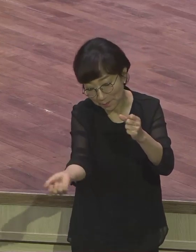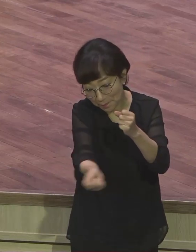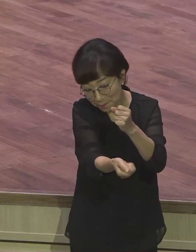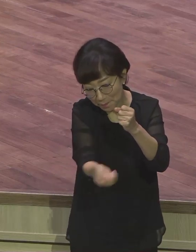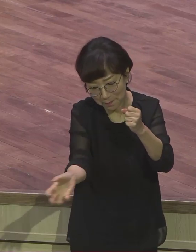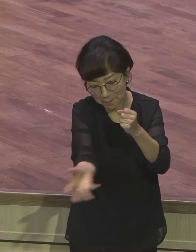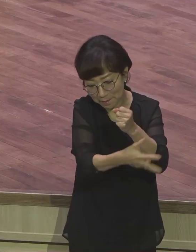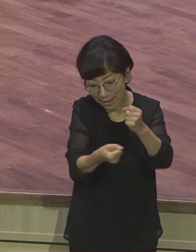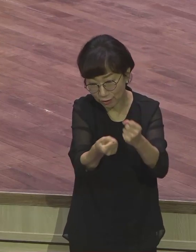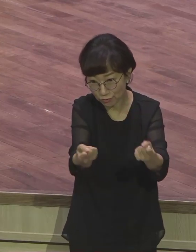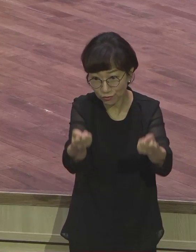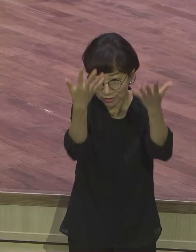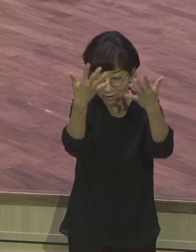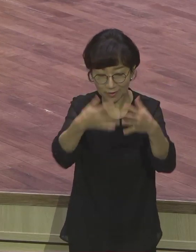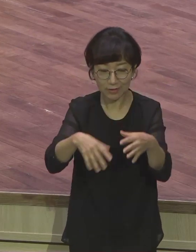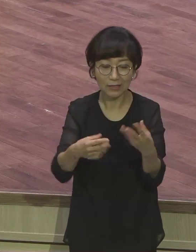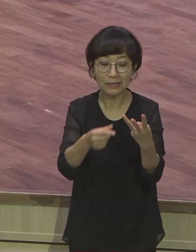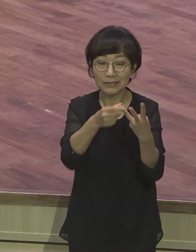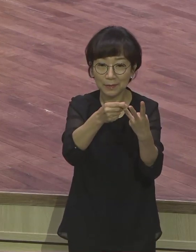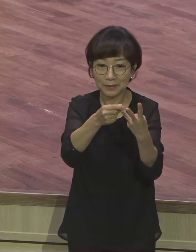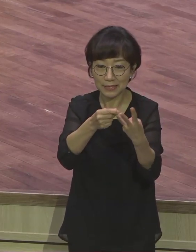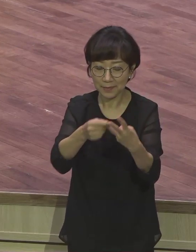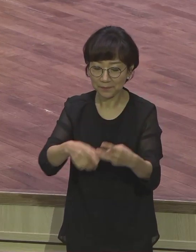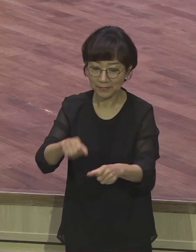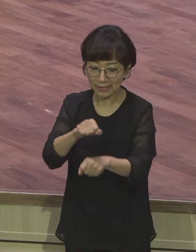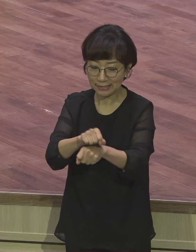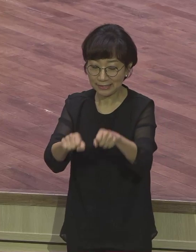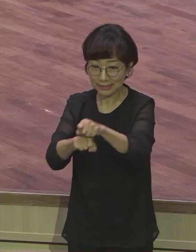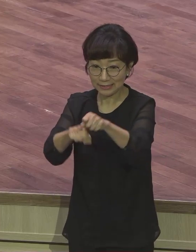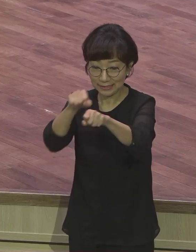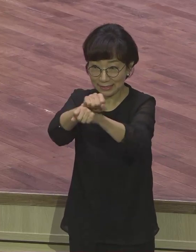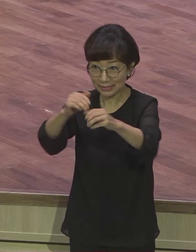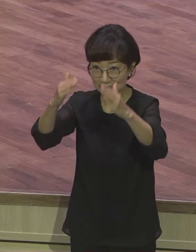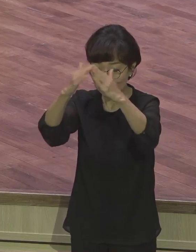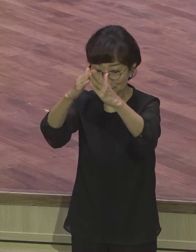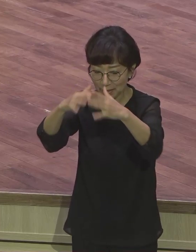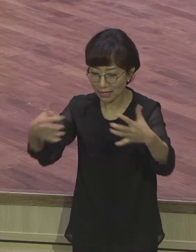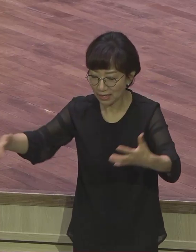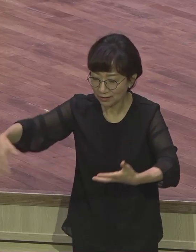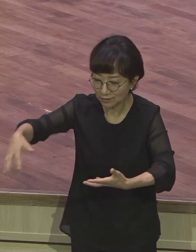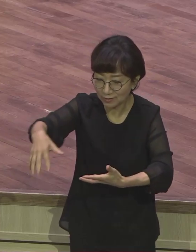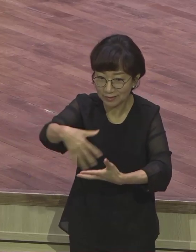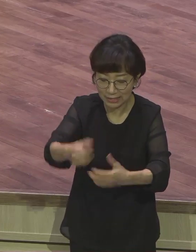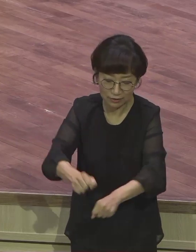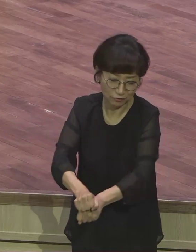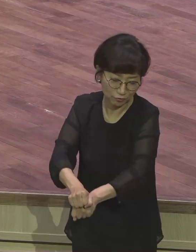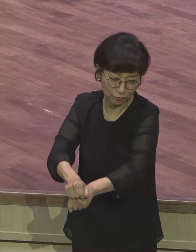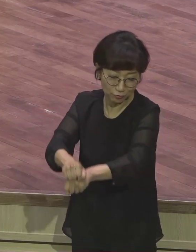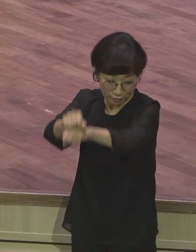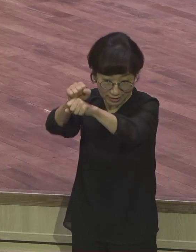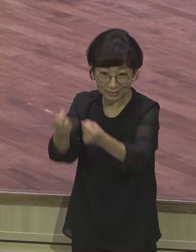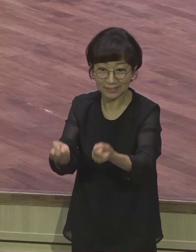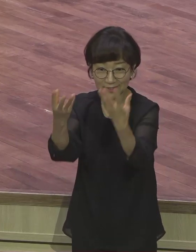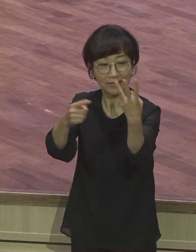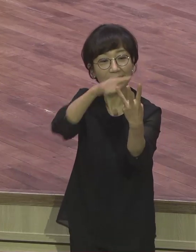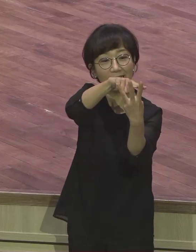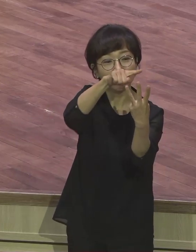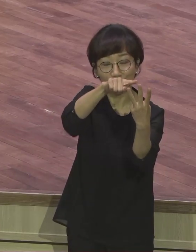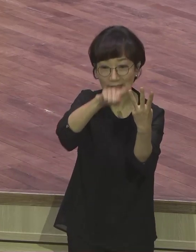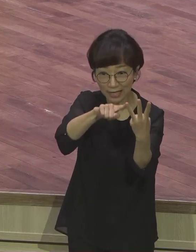정해줬습니다. 하나님 이스라엘 백성들에게 절기를 지켜라. 시기절 오면 6월절은 봄입니다.